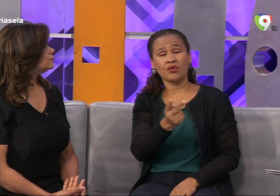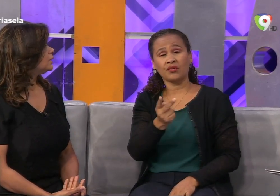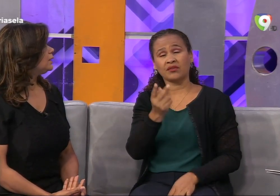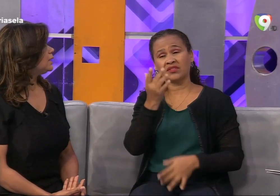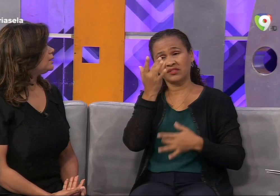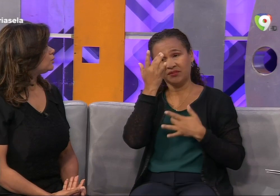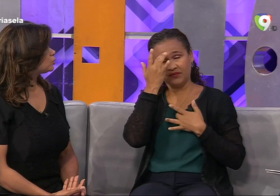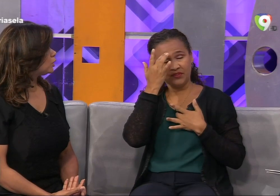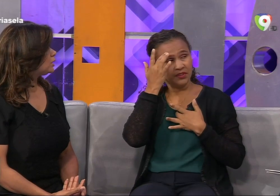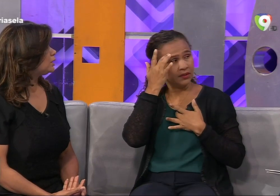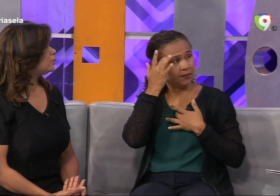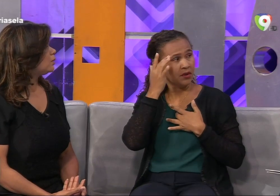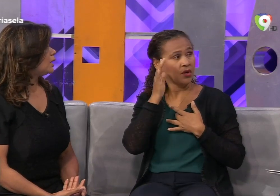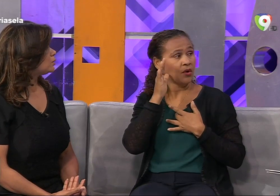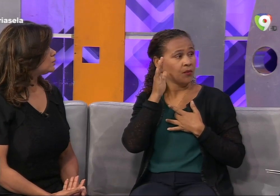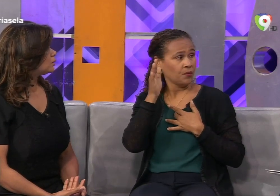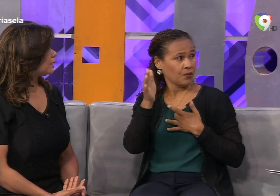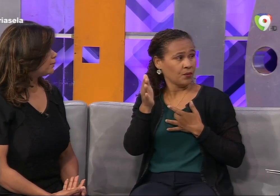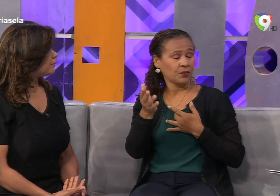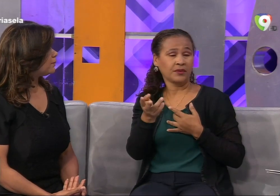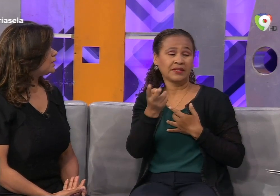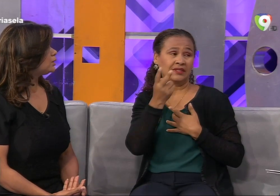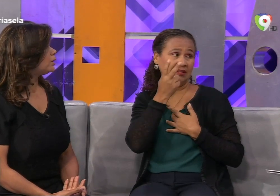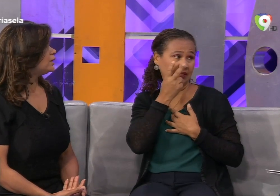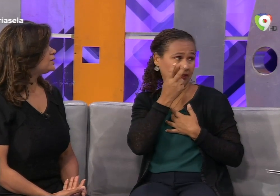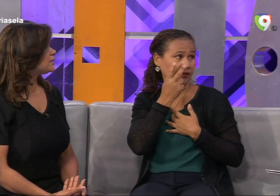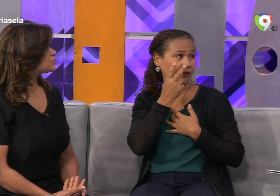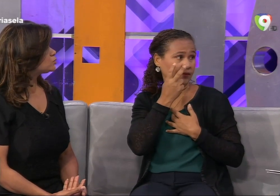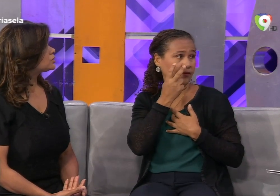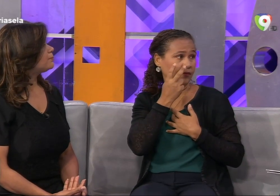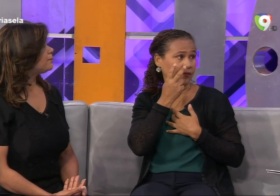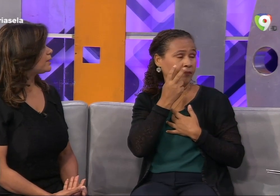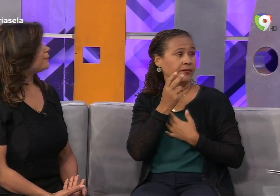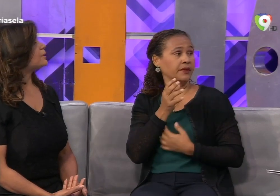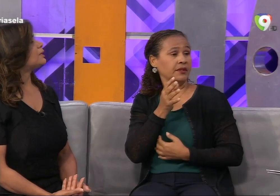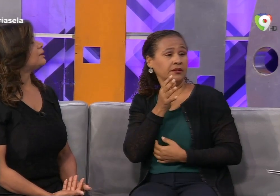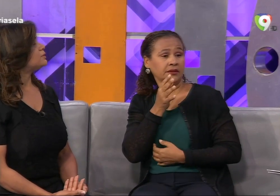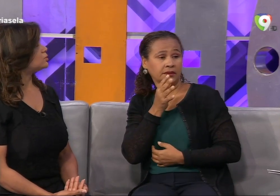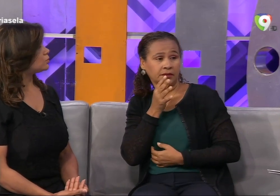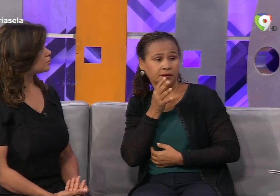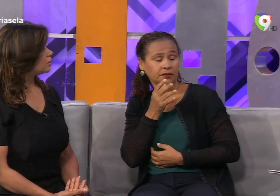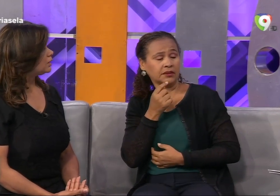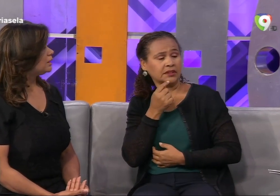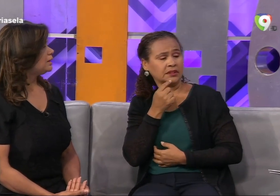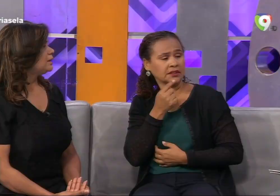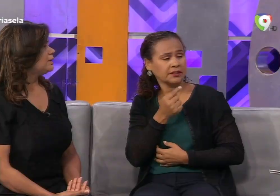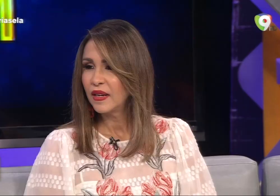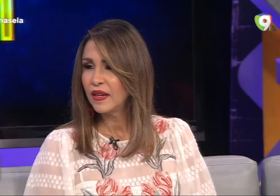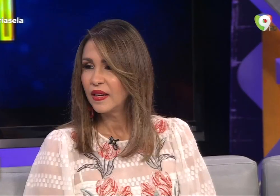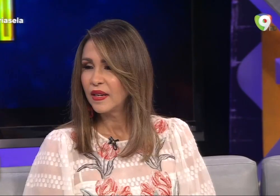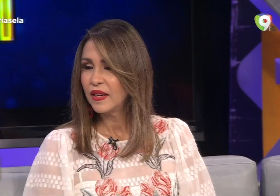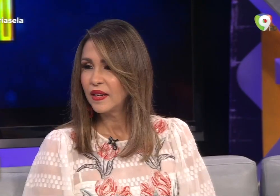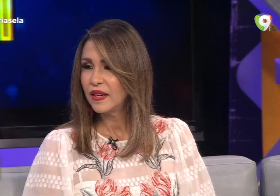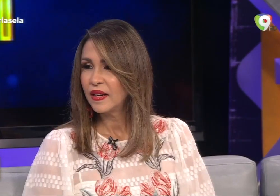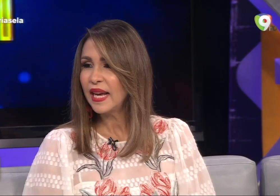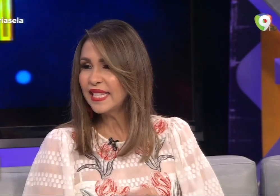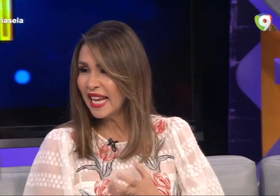Y el doctor le dijo, a mi mamá le dijo, ella, las dos también van a perder la visión. Y mi mamá... ¿Es